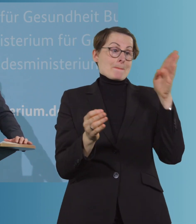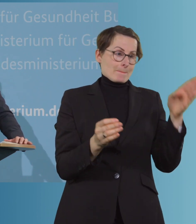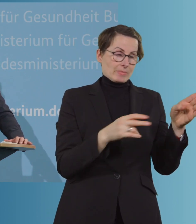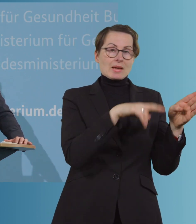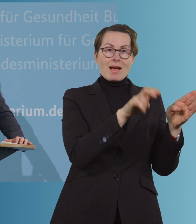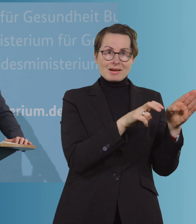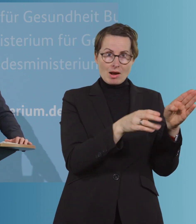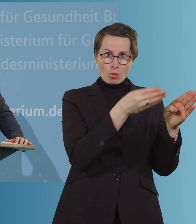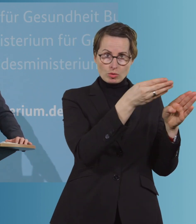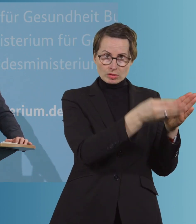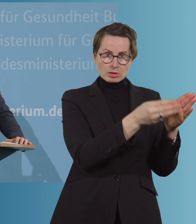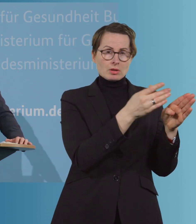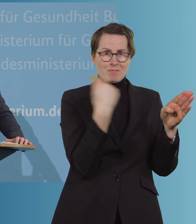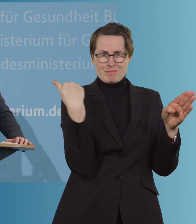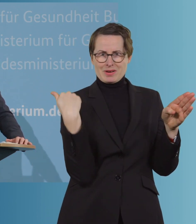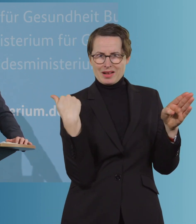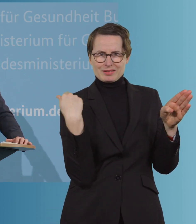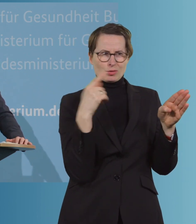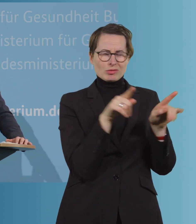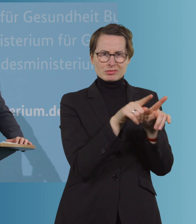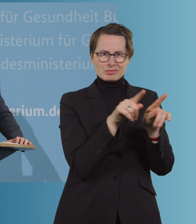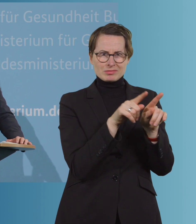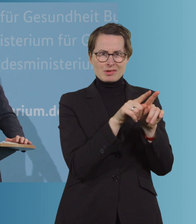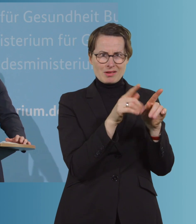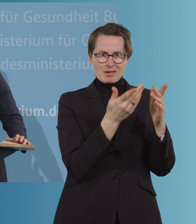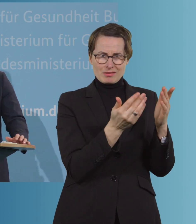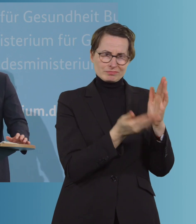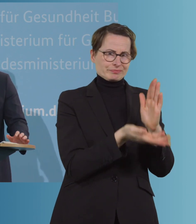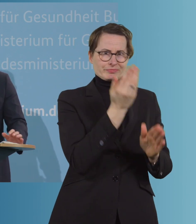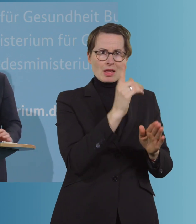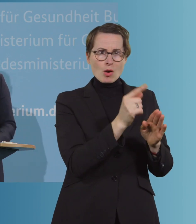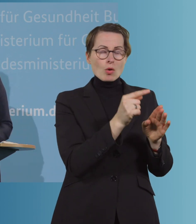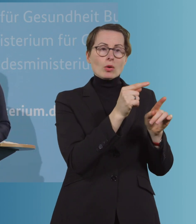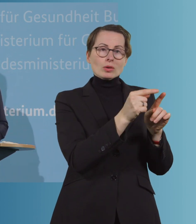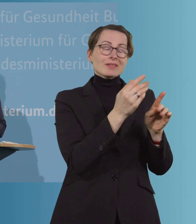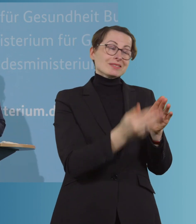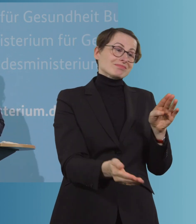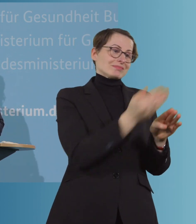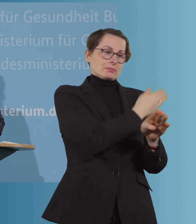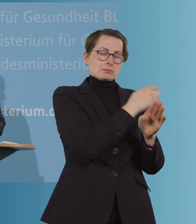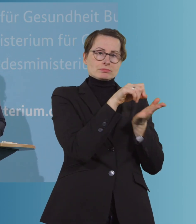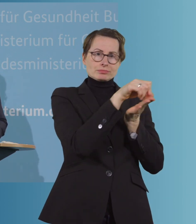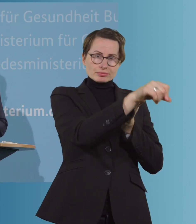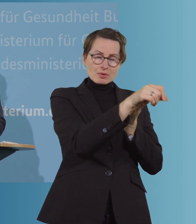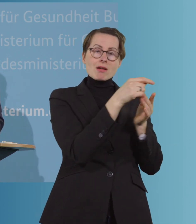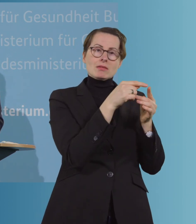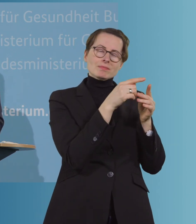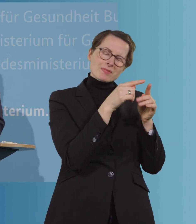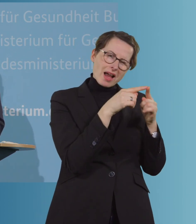Belastung, die wir in den Krankenhäusern gesehen haben und der von vornherein anders ausgestalteten Prämie aus unserer Sicht, vor allem jetzt im Krankenhausbereich,